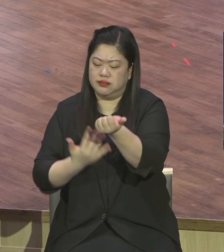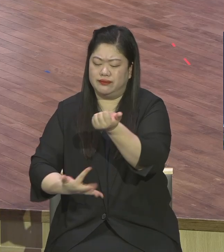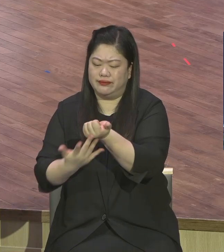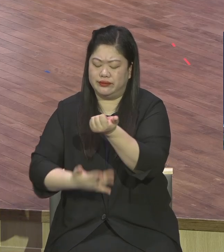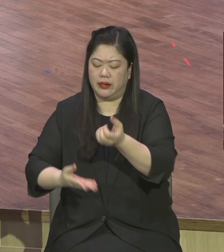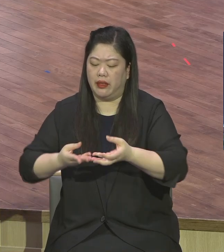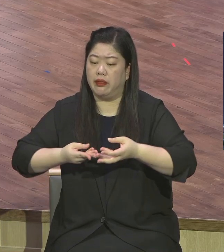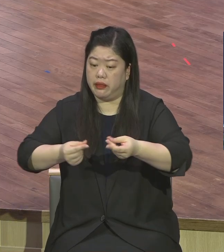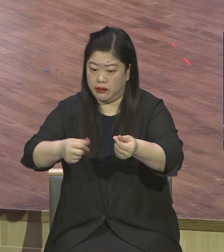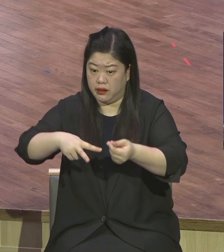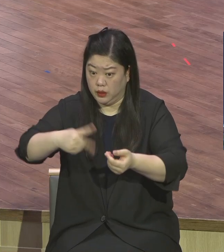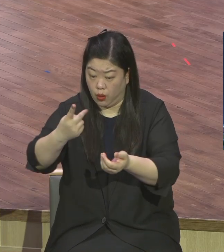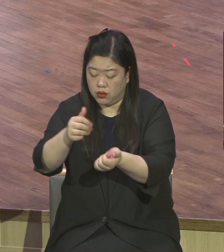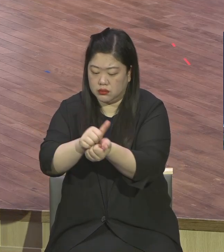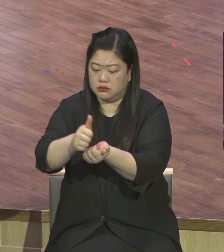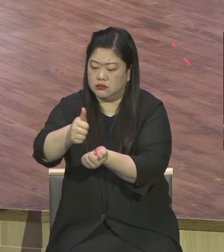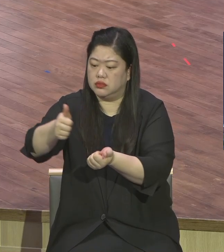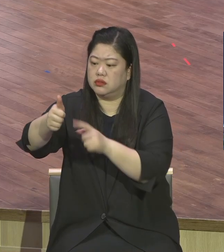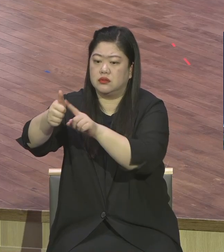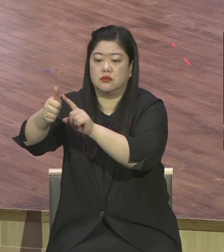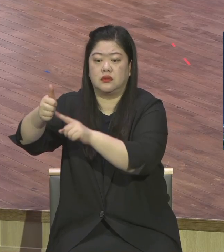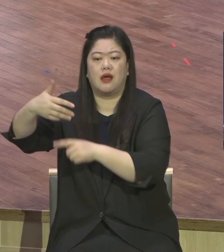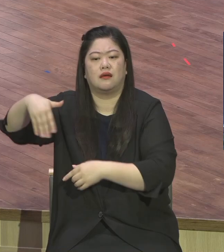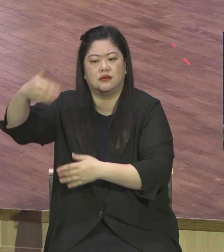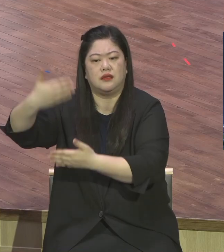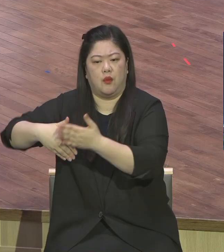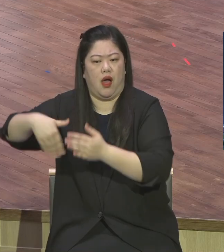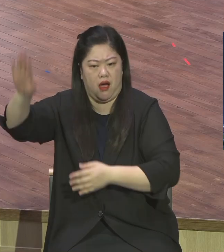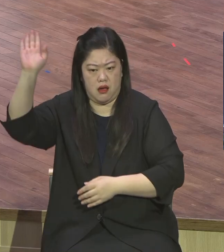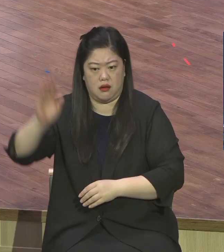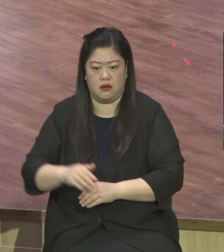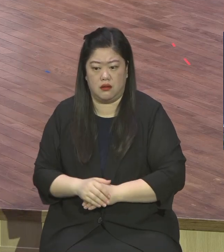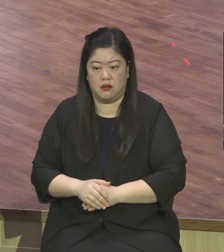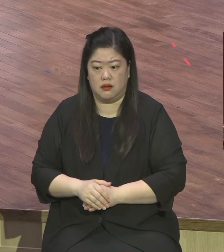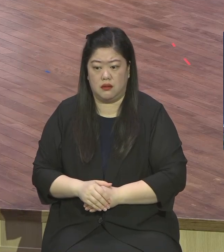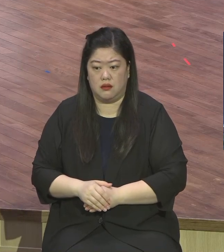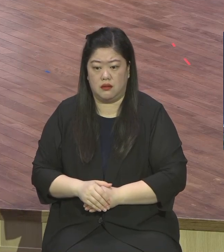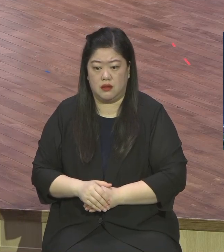순간에 영혼도 떠나버려요. 그리고 사람이 아니에요. 그러니까 그냥 태워버려요.